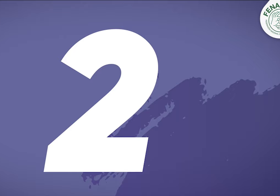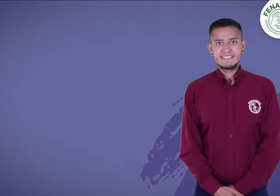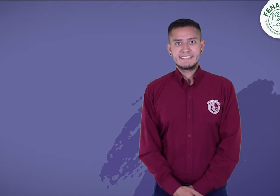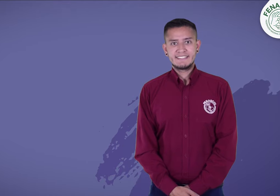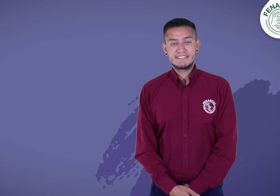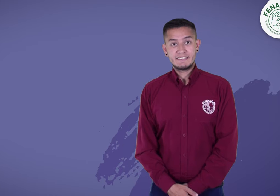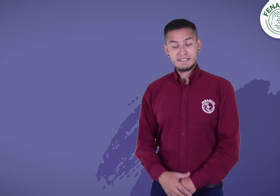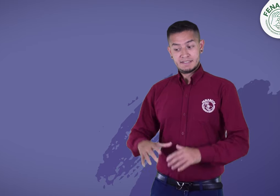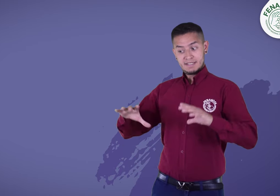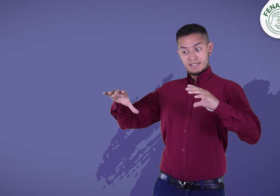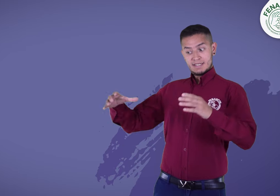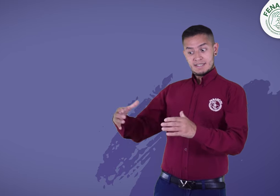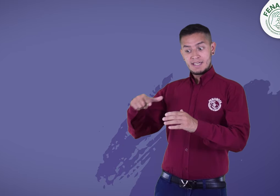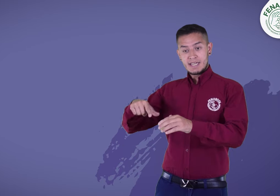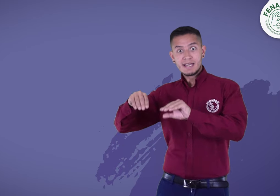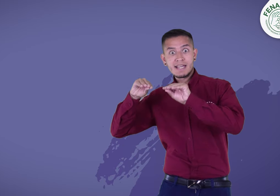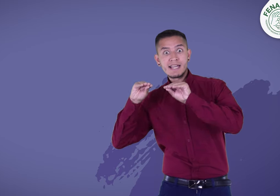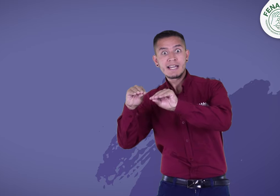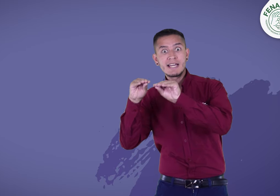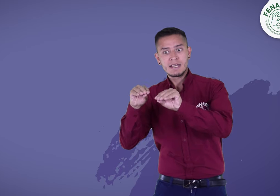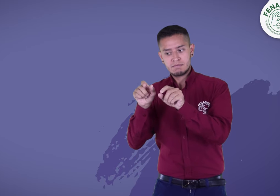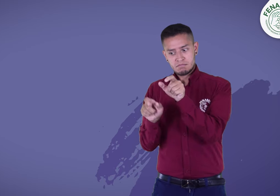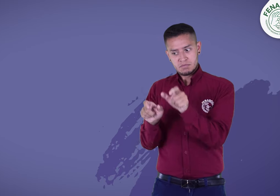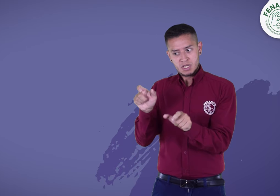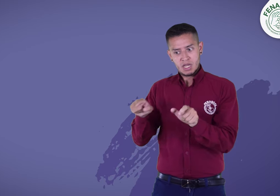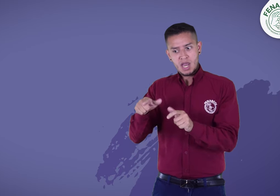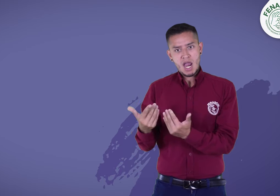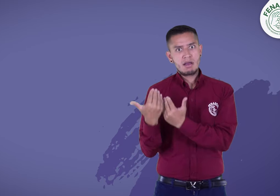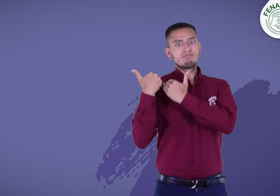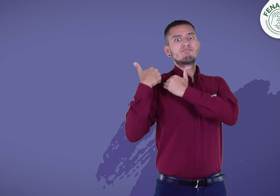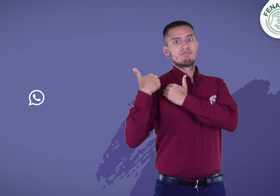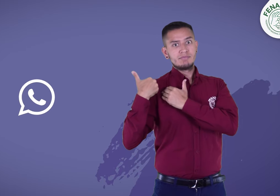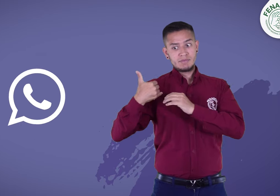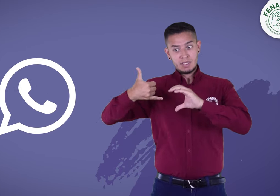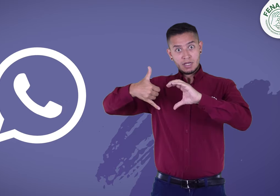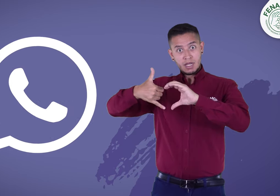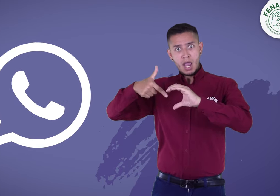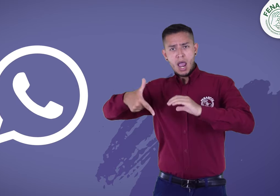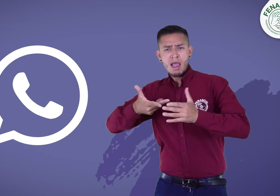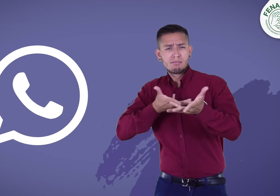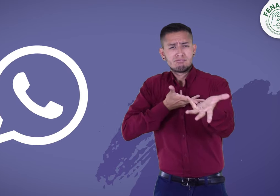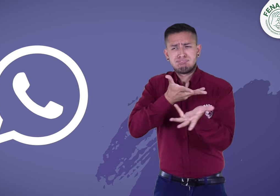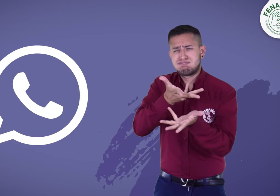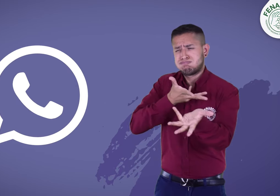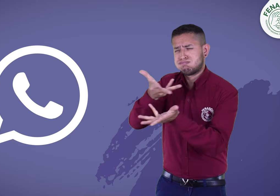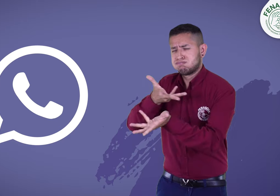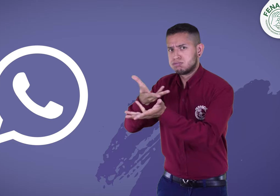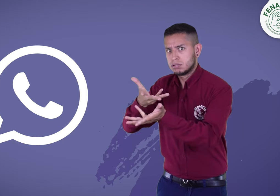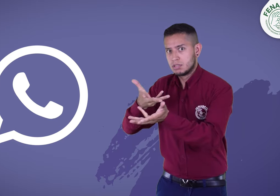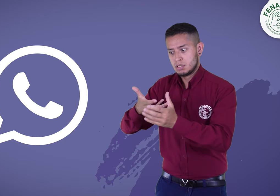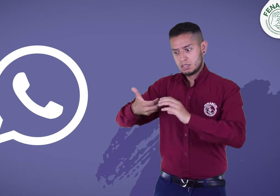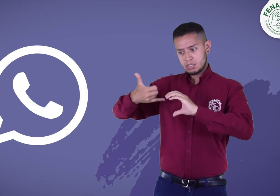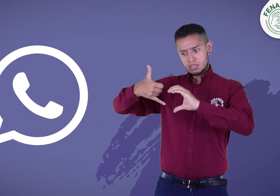El equipo de capacitación, que son los encargados, los estarán atendiendo por WhatsApp al número